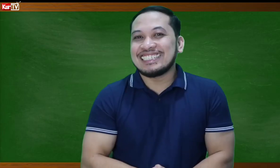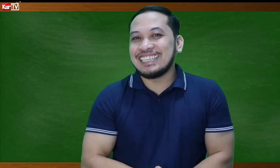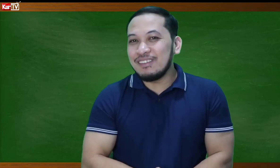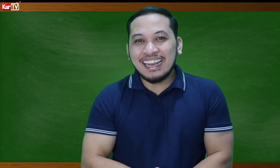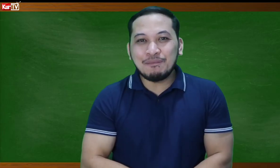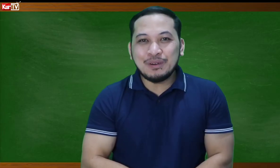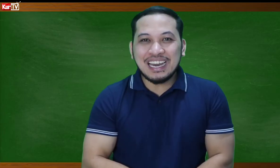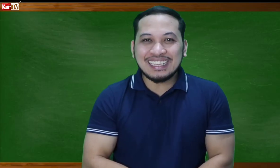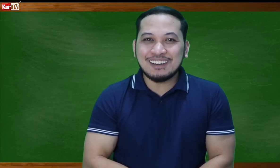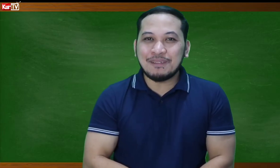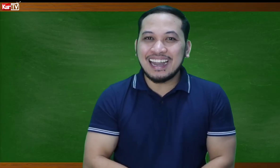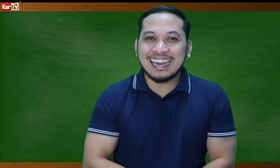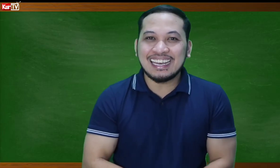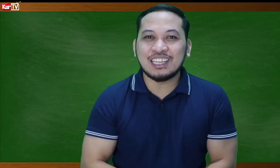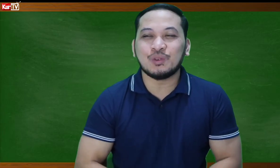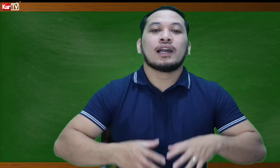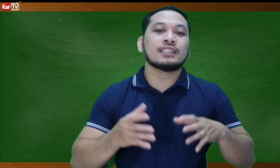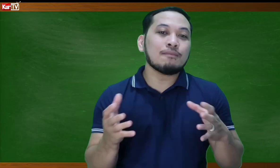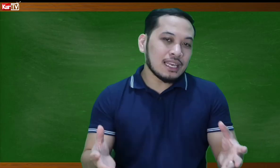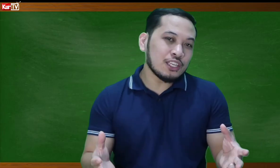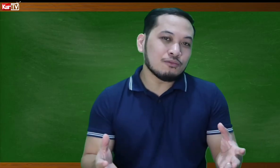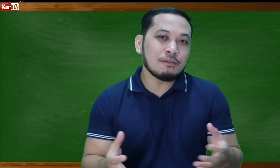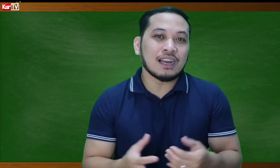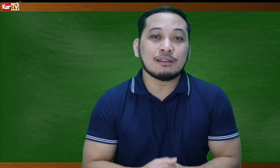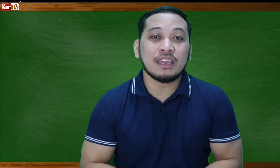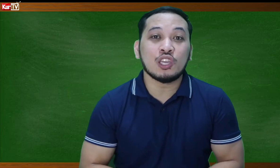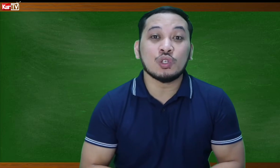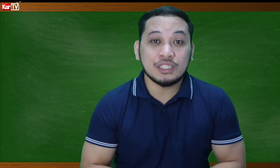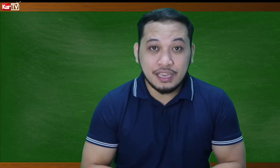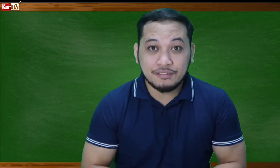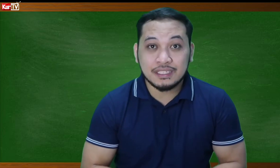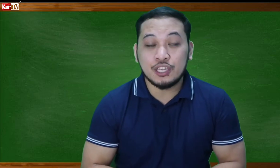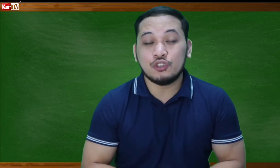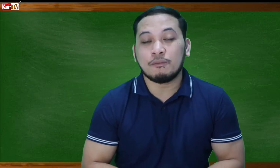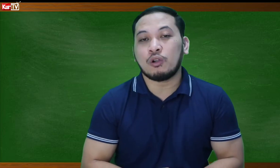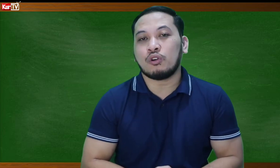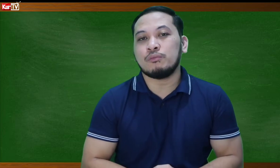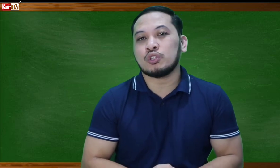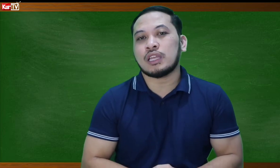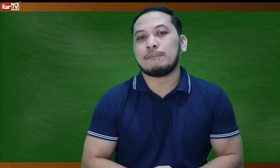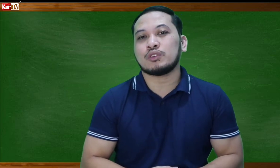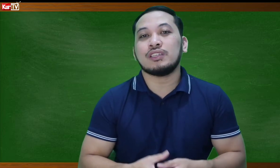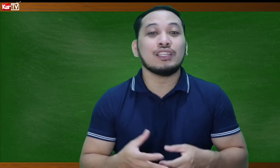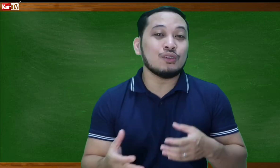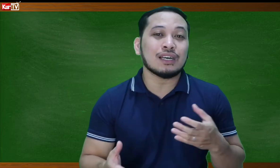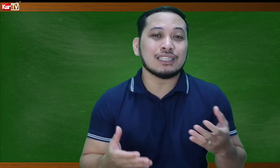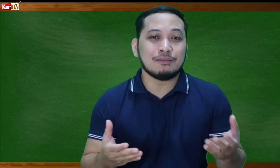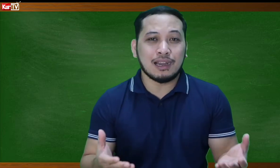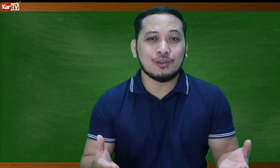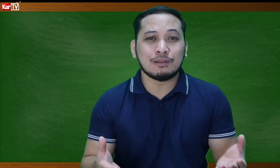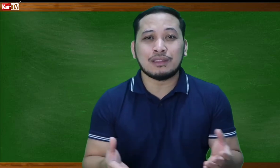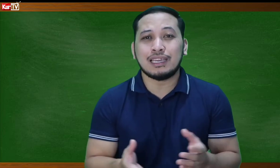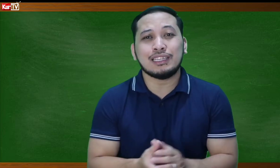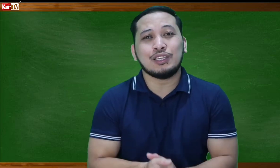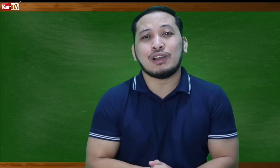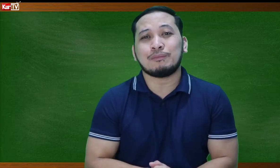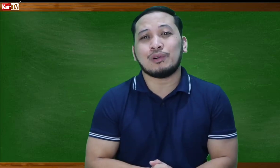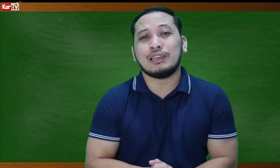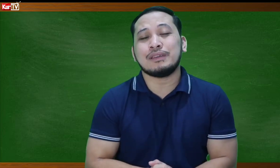Simula na po natin ang pag-aaral na ito kasi malay nyo may makasabay kayong depth sa inyong pag-commute tapos hindi nyo nga sila makakusap dahil hindi nyo nga po alam